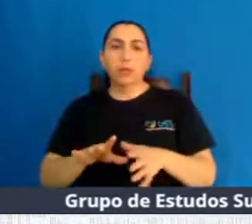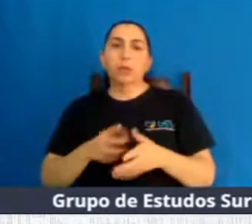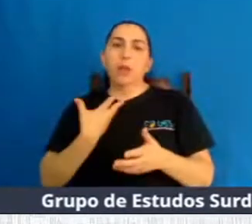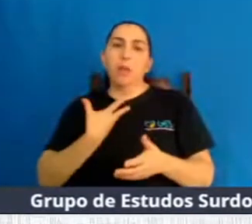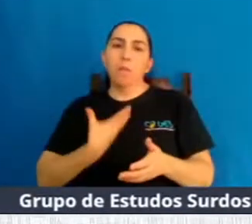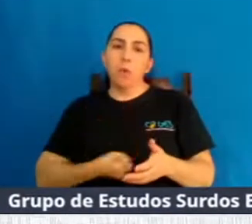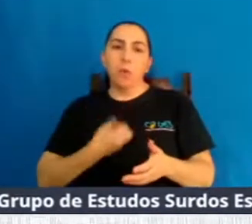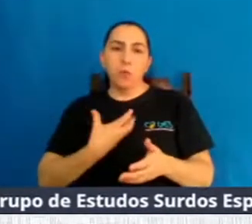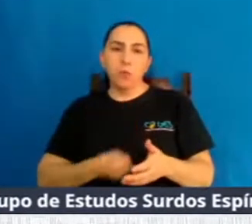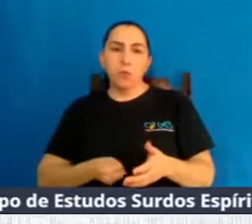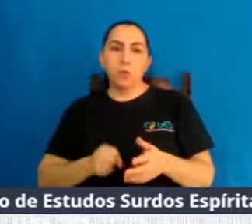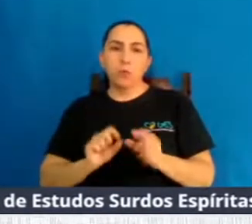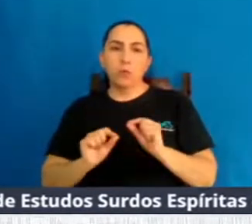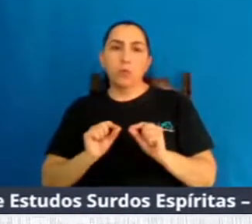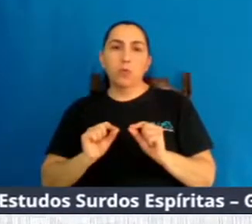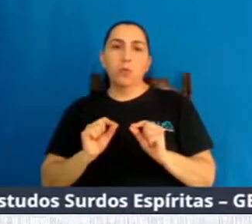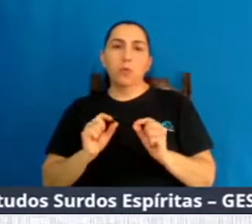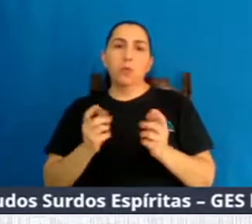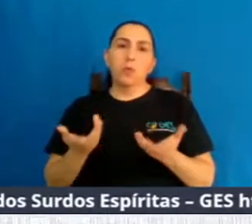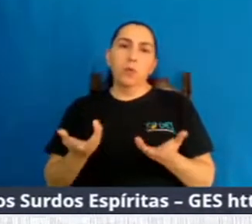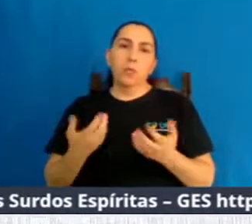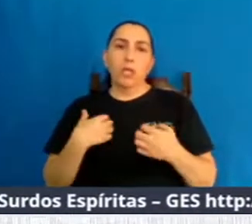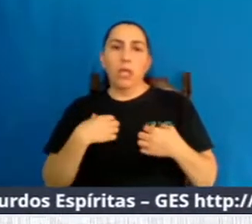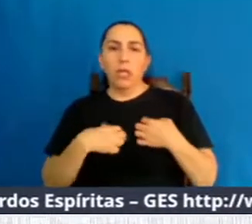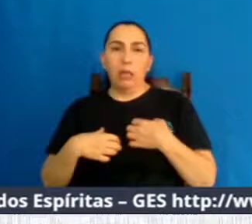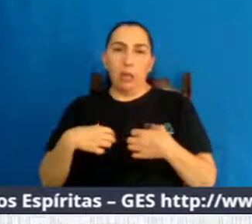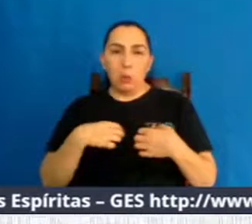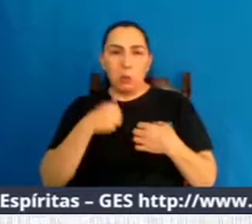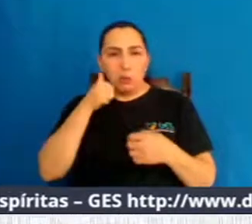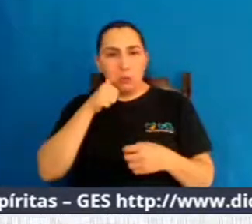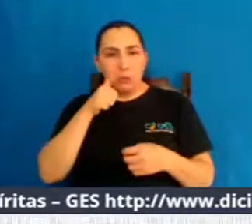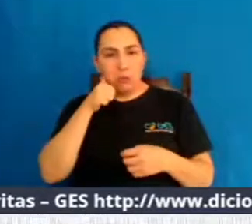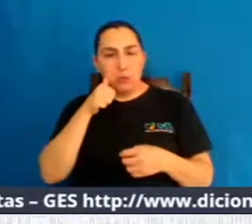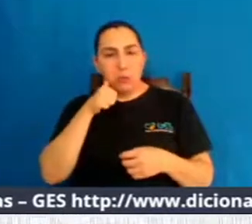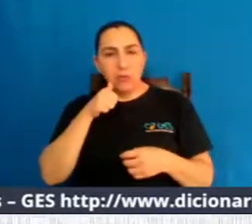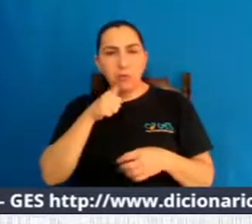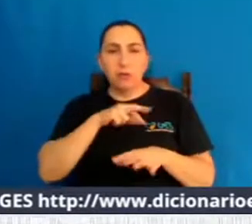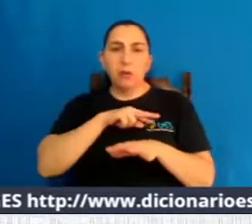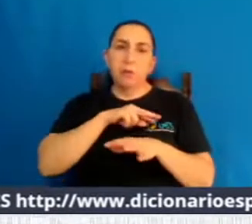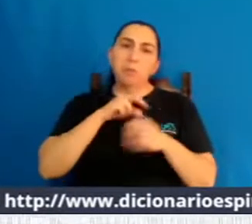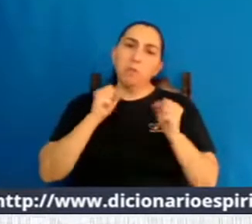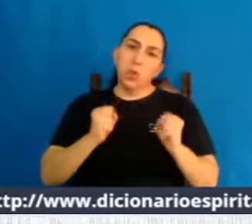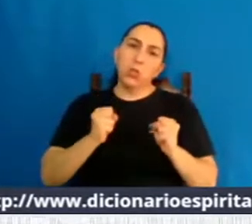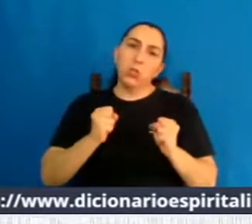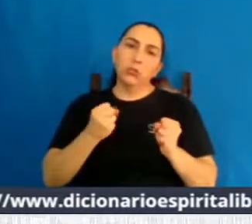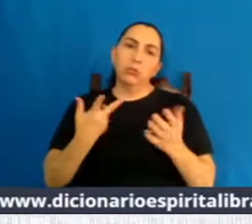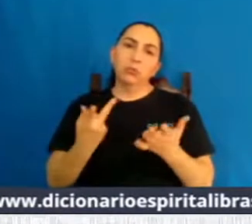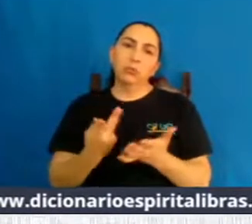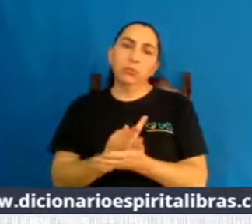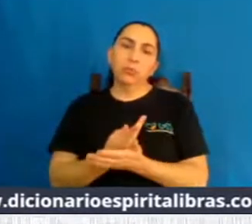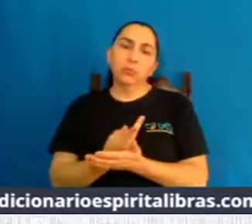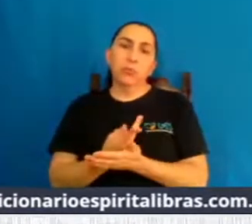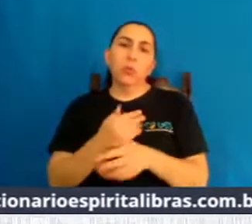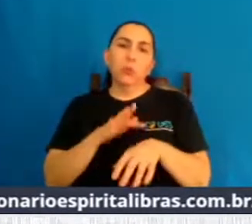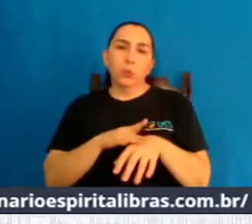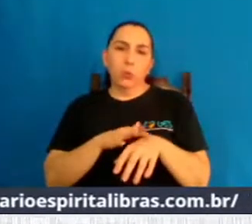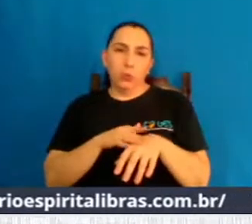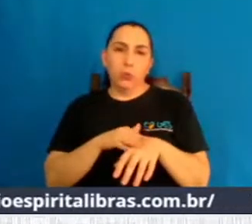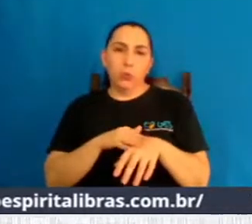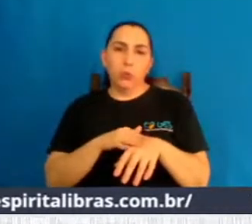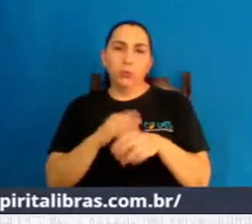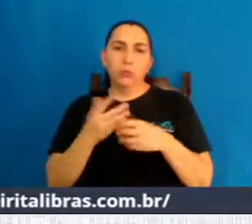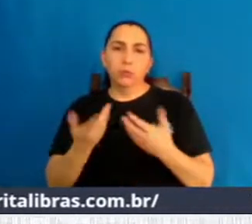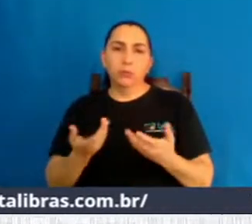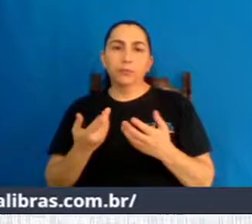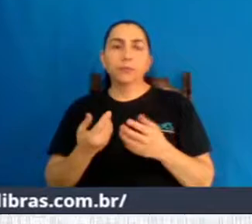abortos. Além de ser um incômodo para a mulher, pode provocar algumas enfermidades também. A